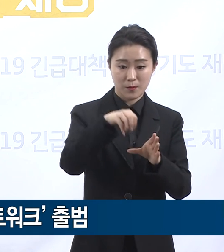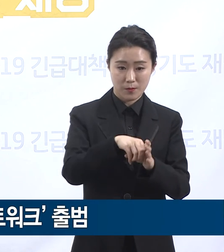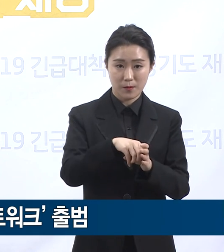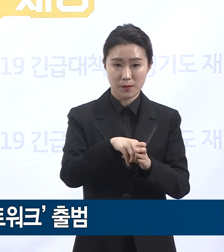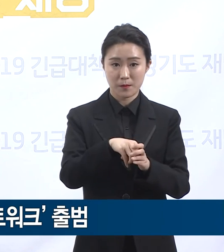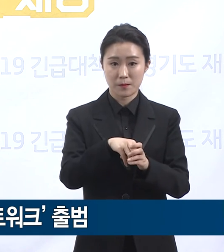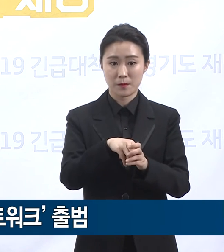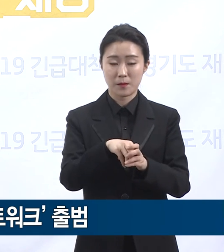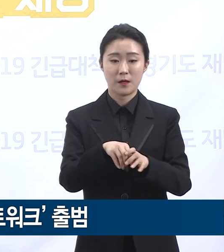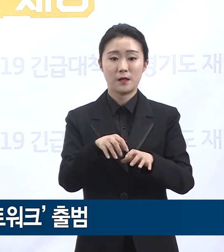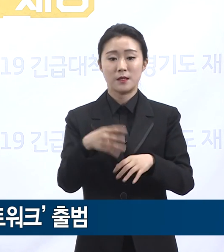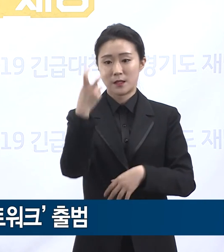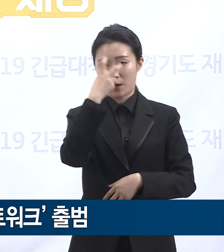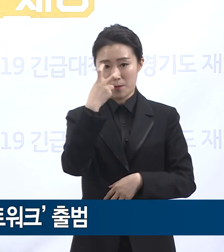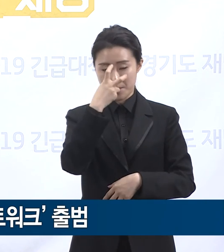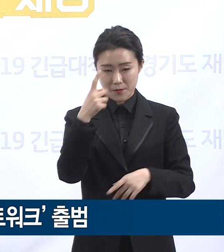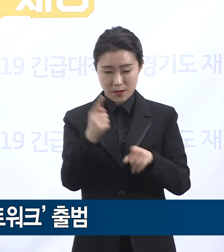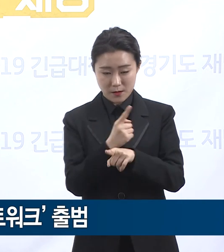최초로 출범하였습니다.